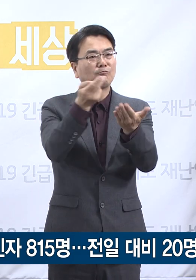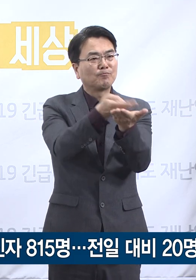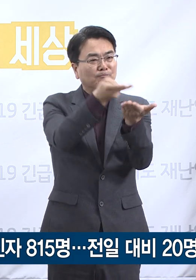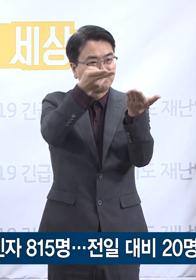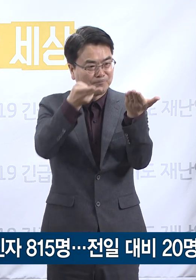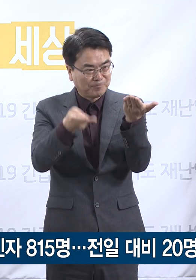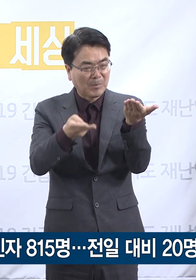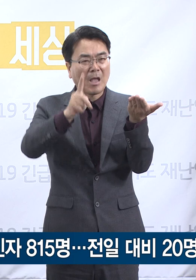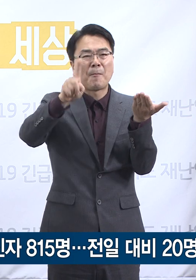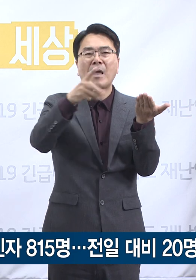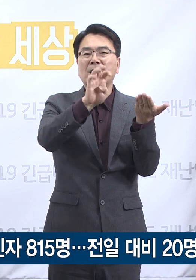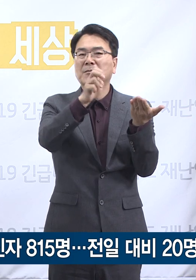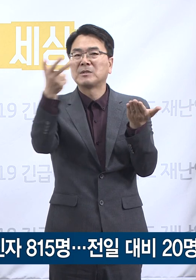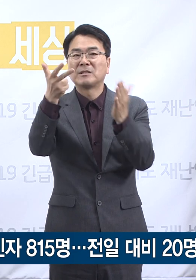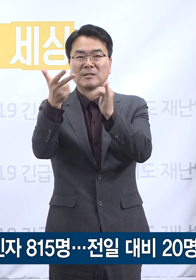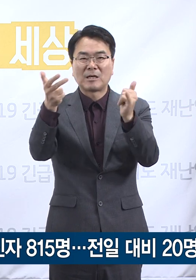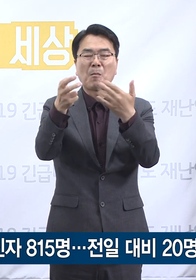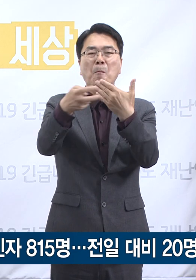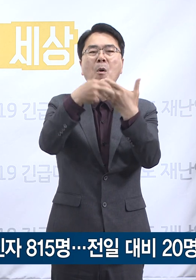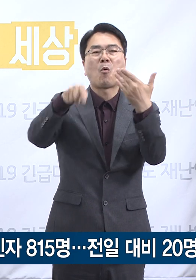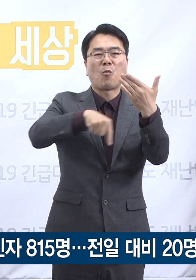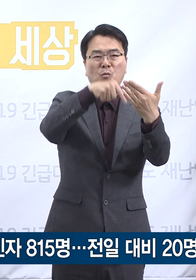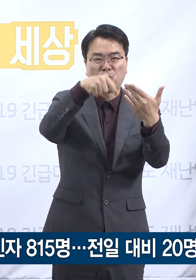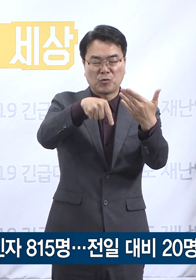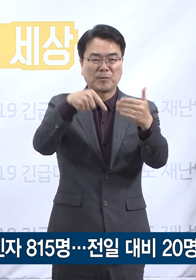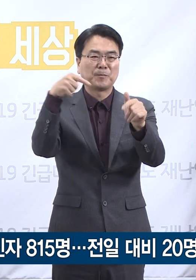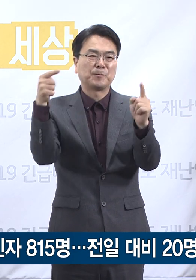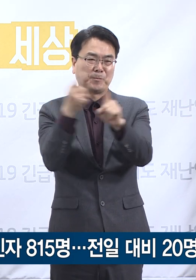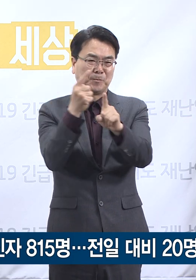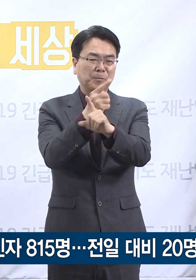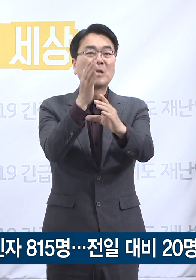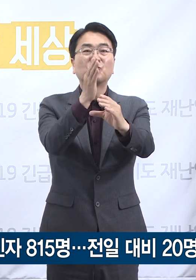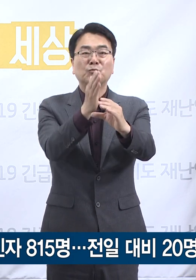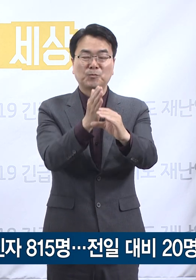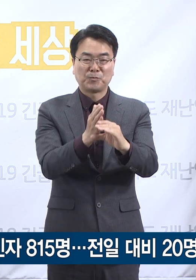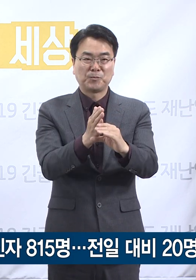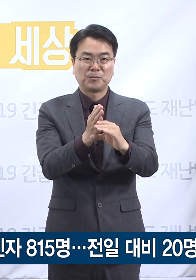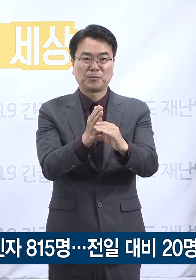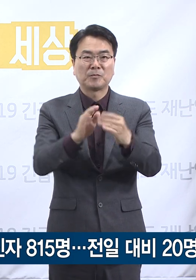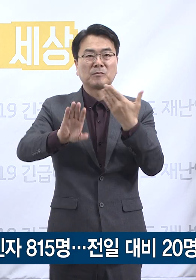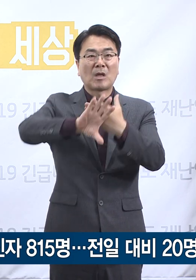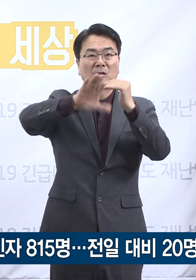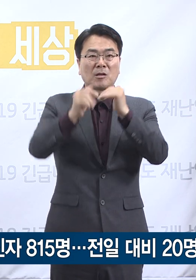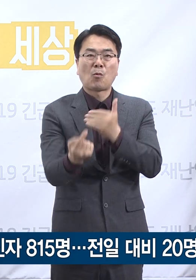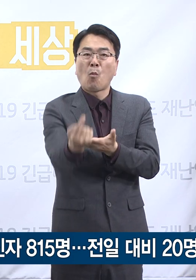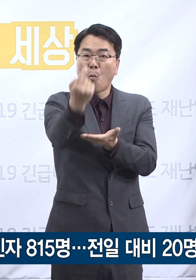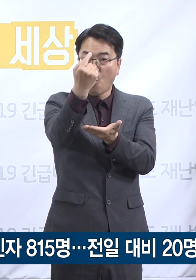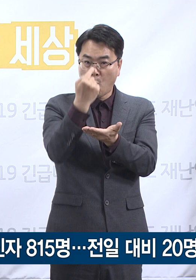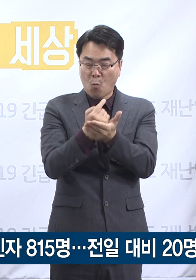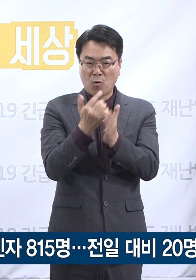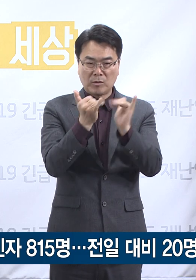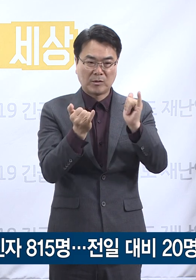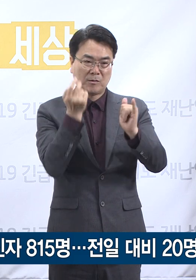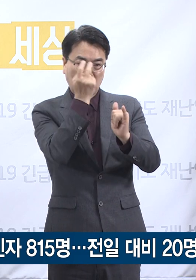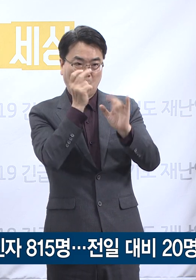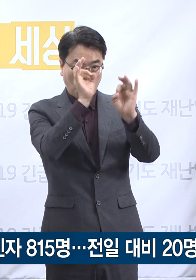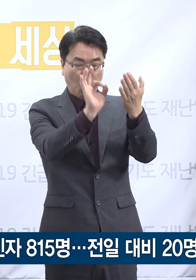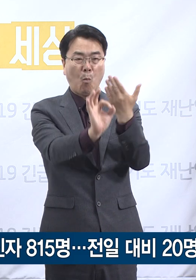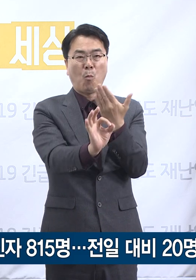147명이 병원 및 생활치료센터에서 격리 중입니다. 해외 입국자 확진 현황을 말씀드리겠습니다.